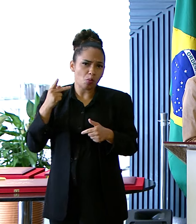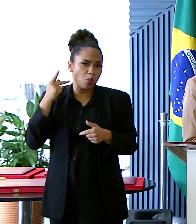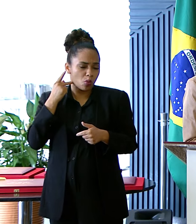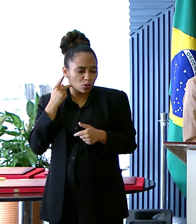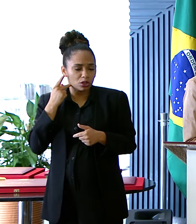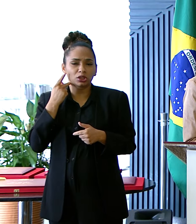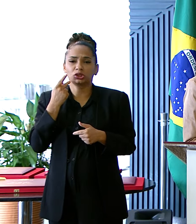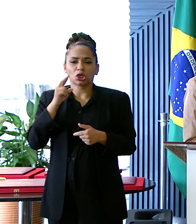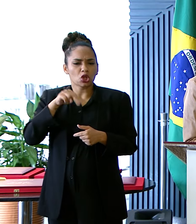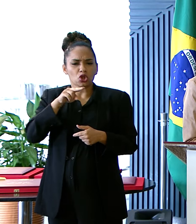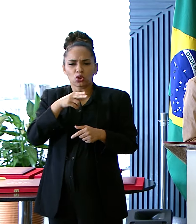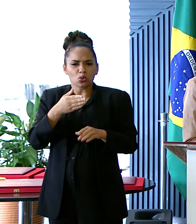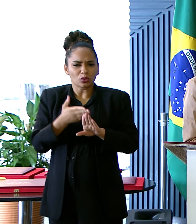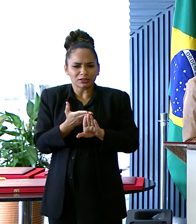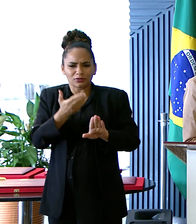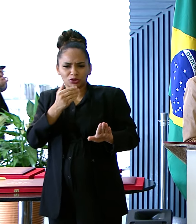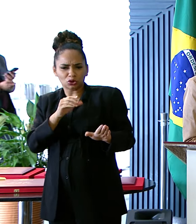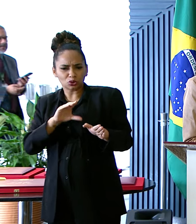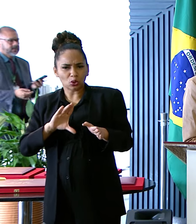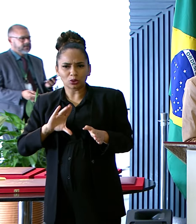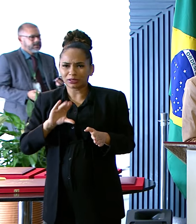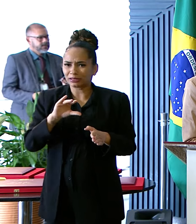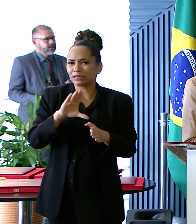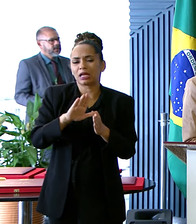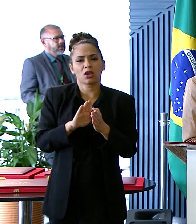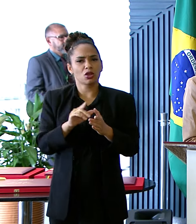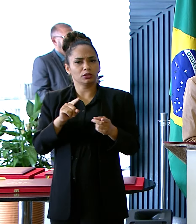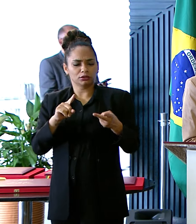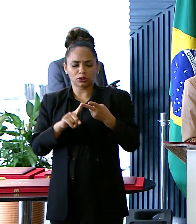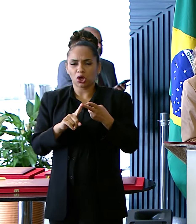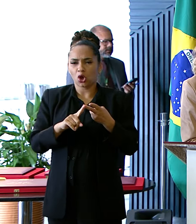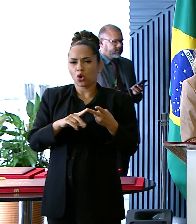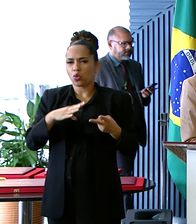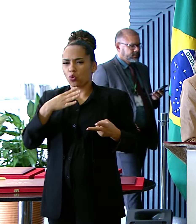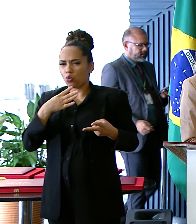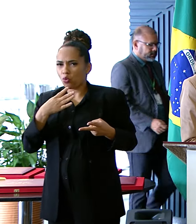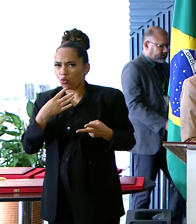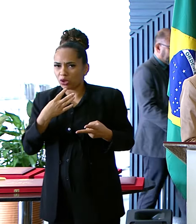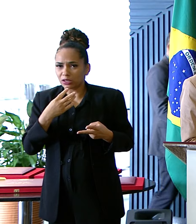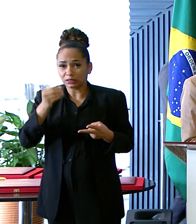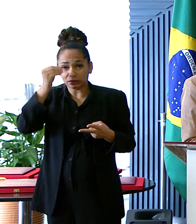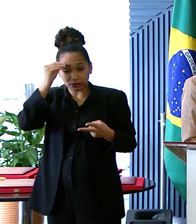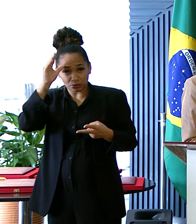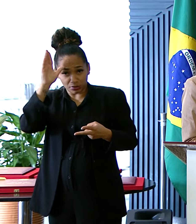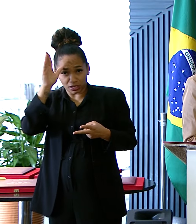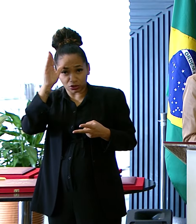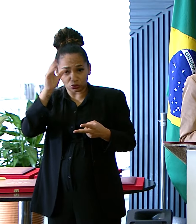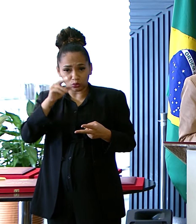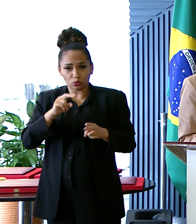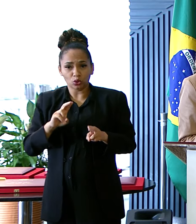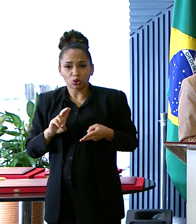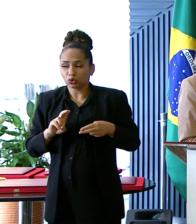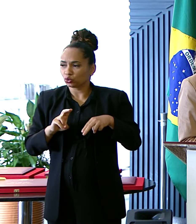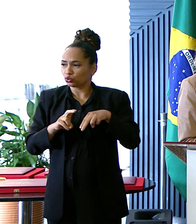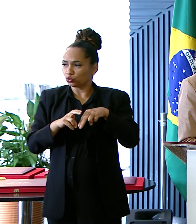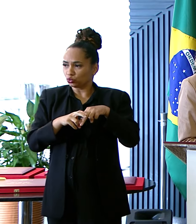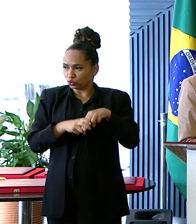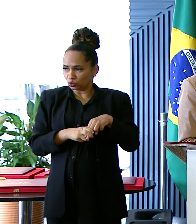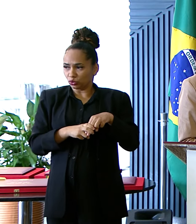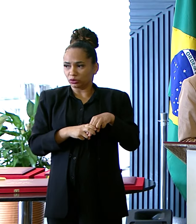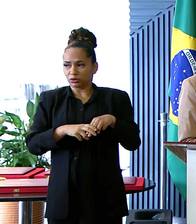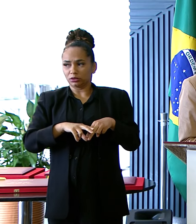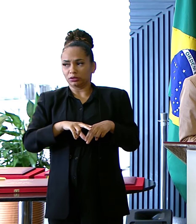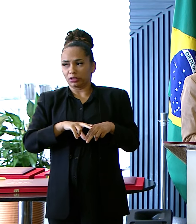E nunca se afastou da ciência Do conhecimento Da defesa do sistema único de saúde E do direito humano à